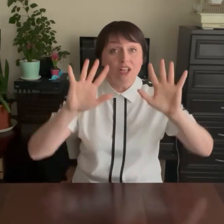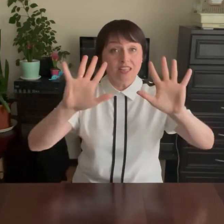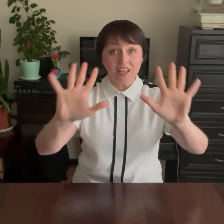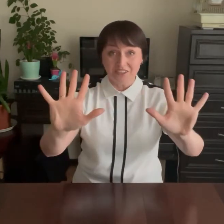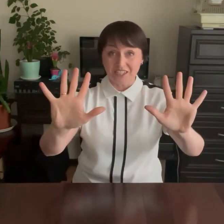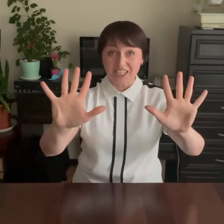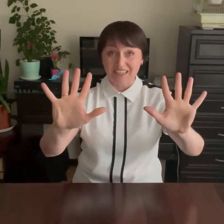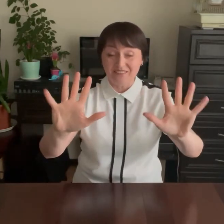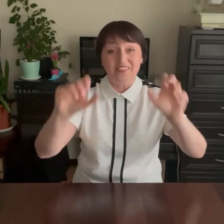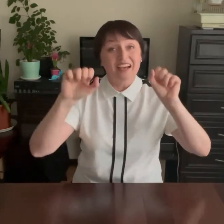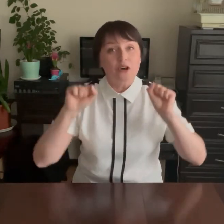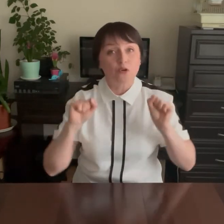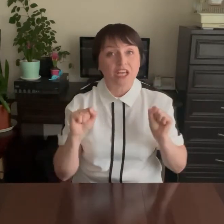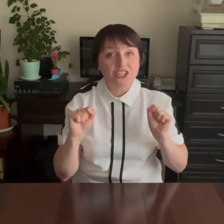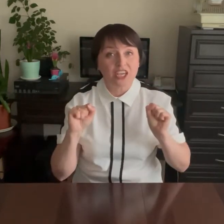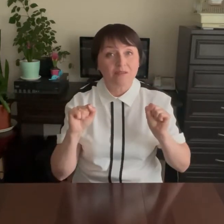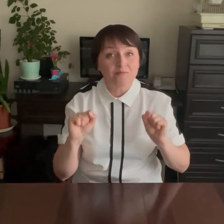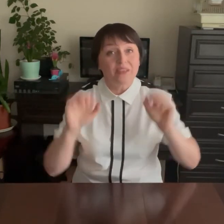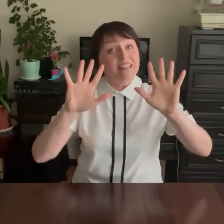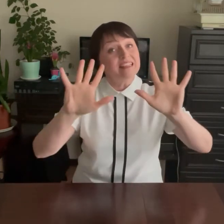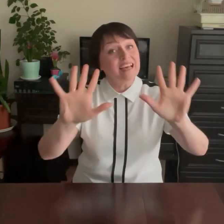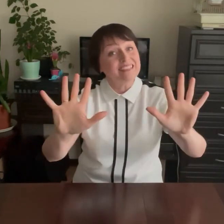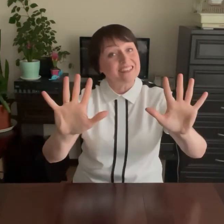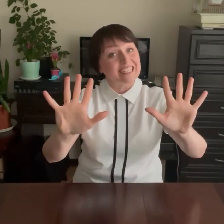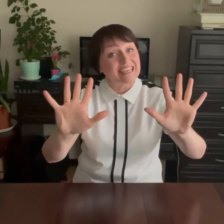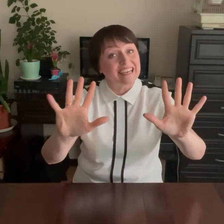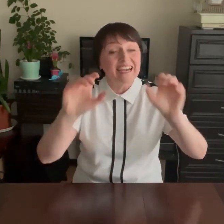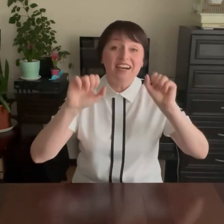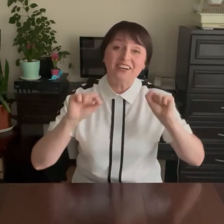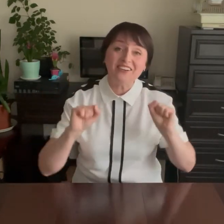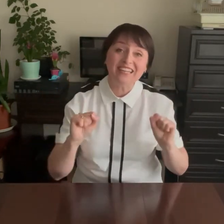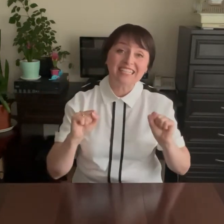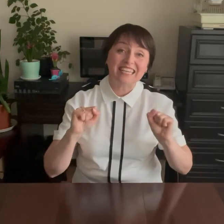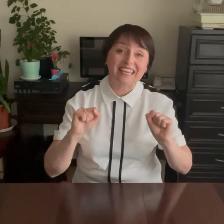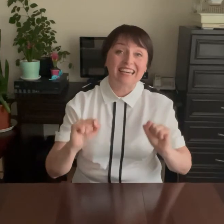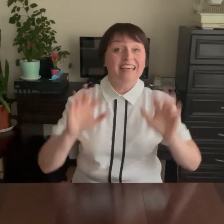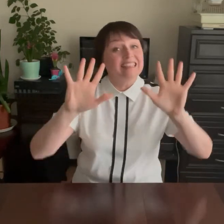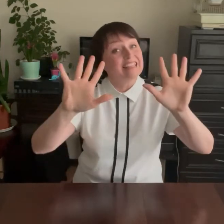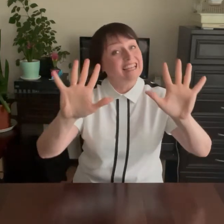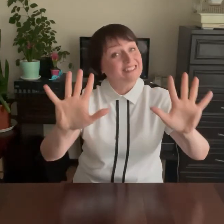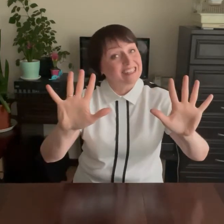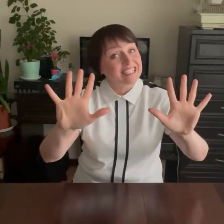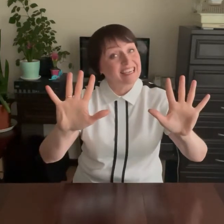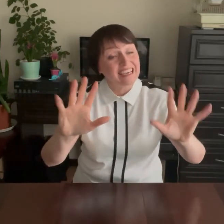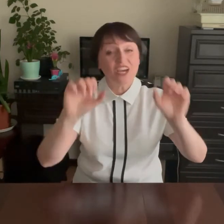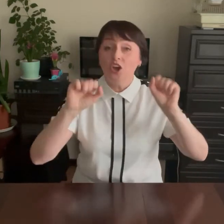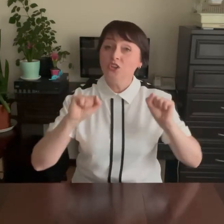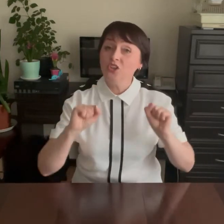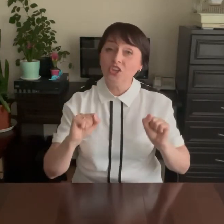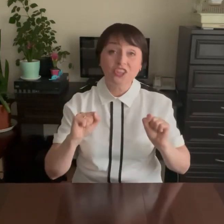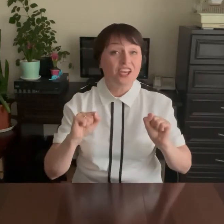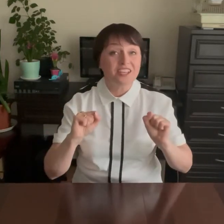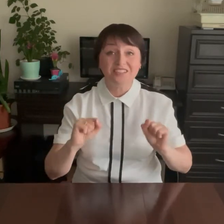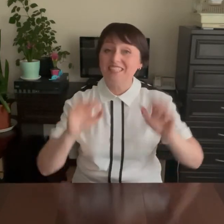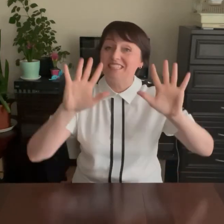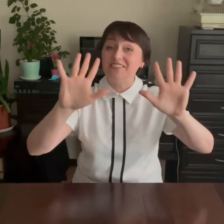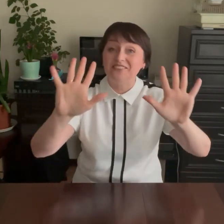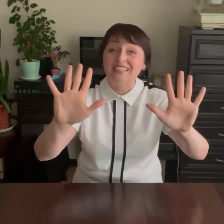Ладошки! Кулачки! Ладошки! Не найдёте вы